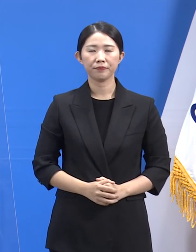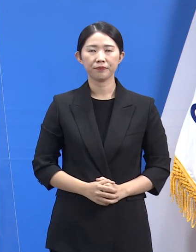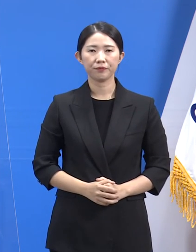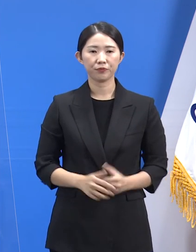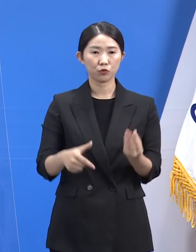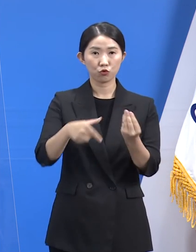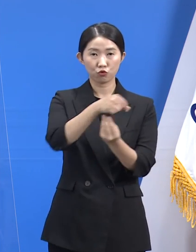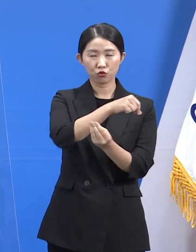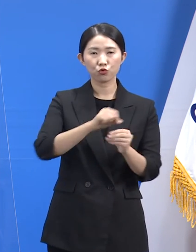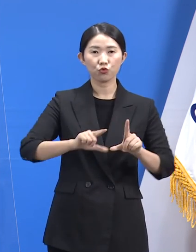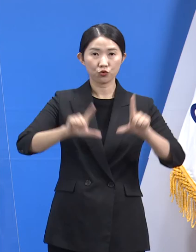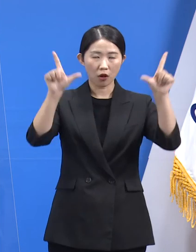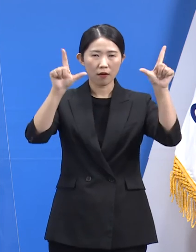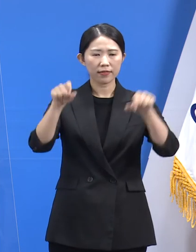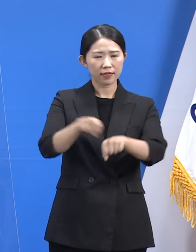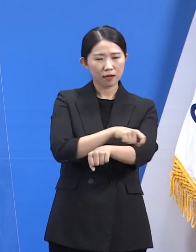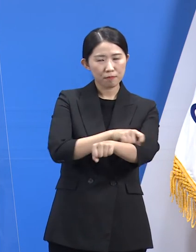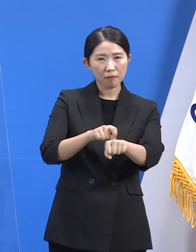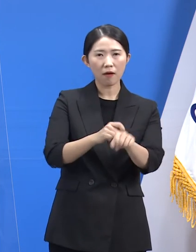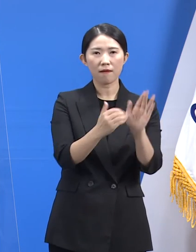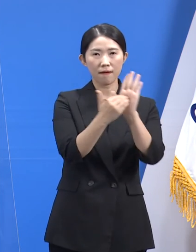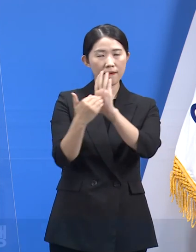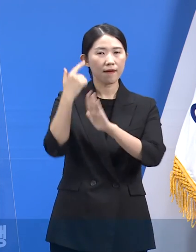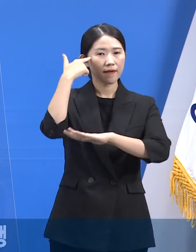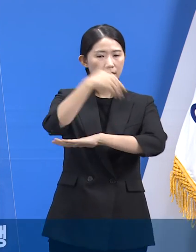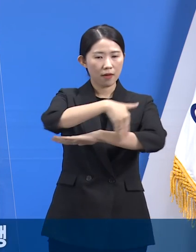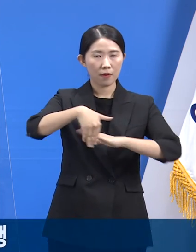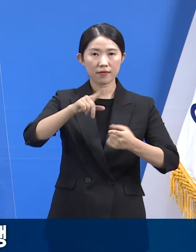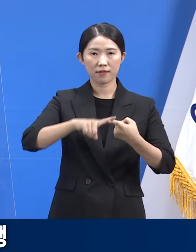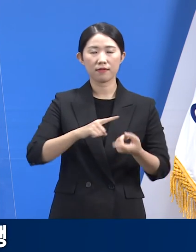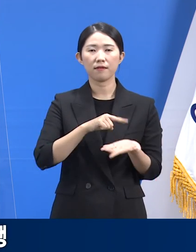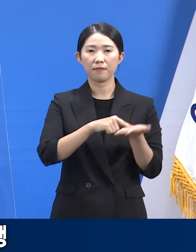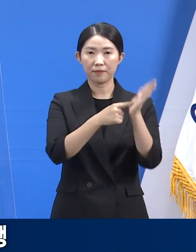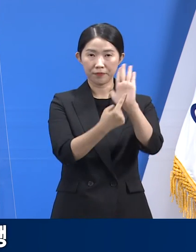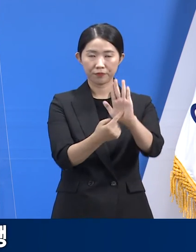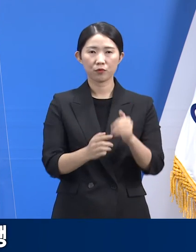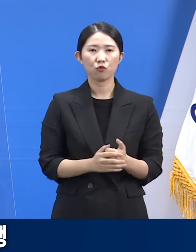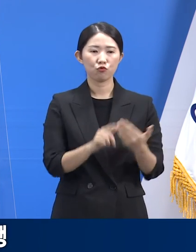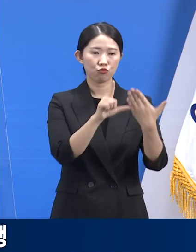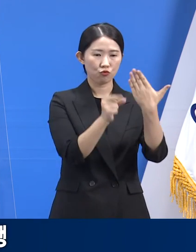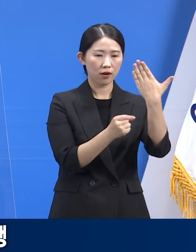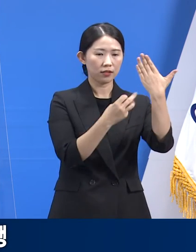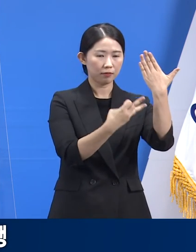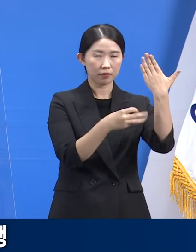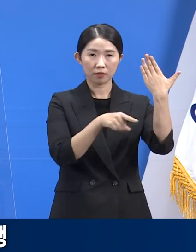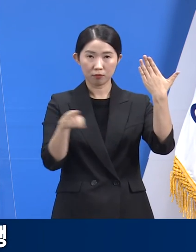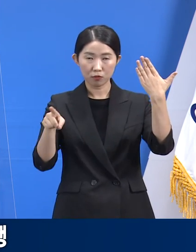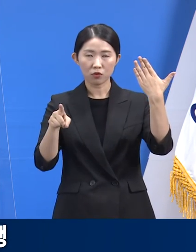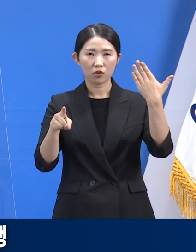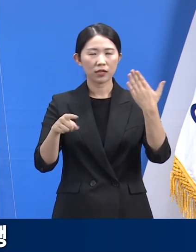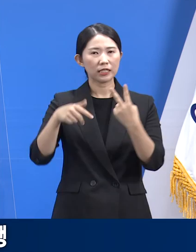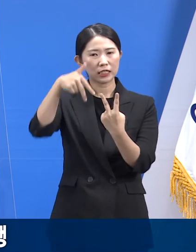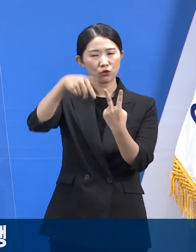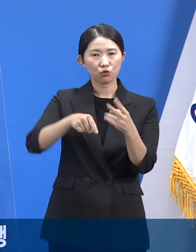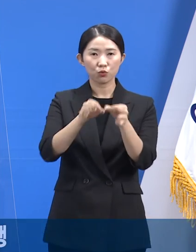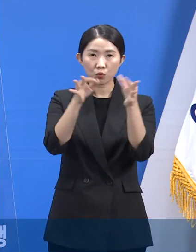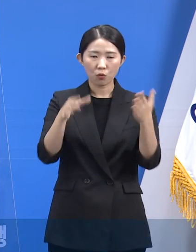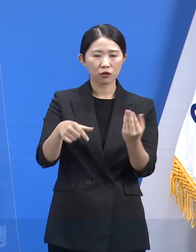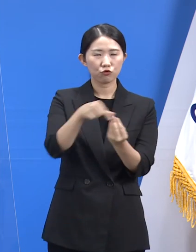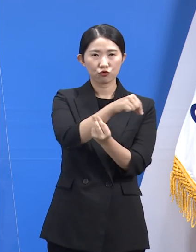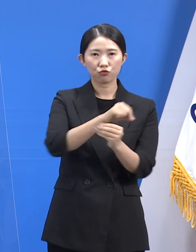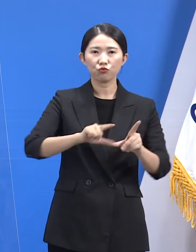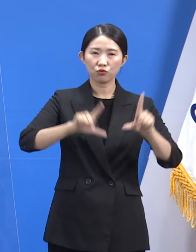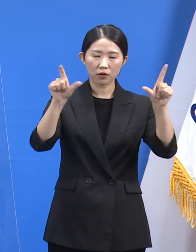출석특별방역 대책에 대하여 말씀드리겠습니다. 9월 13일부터 26일까지 2주간 출석특별방역 대책이 시행됩니다.